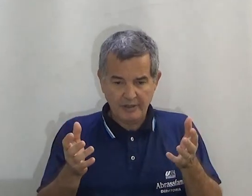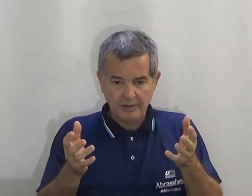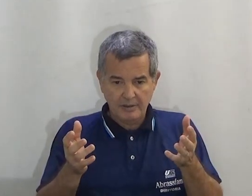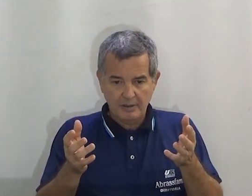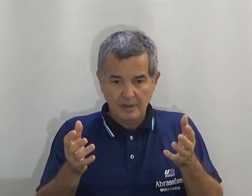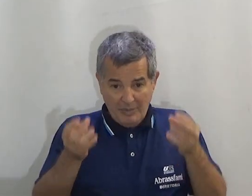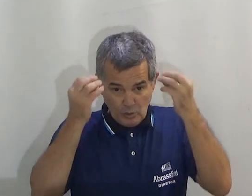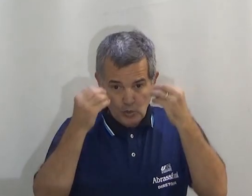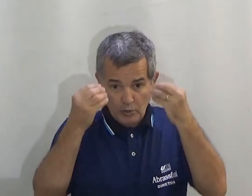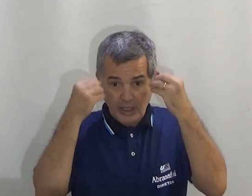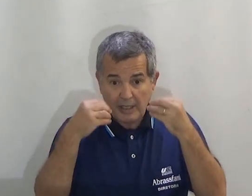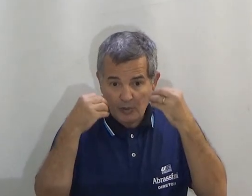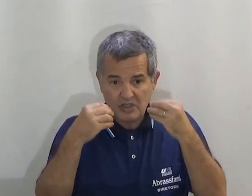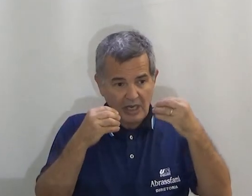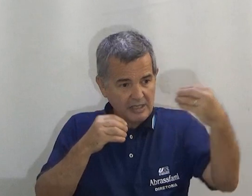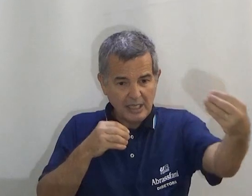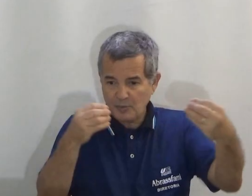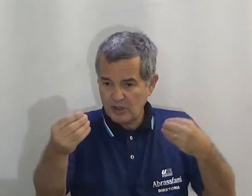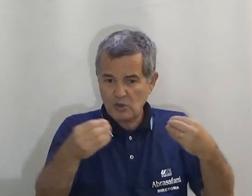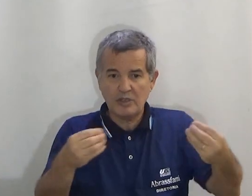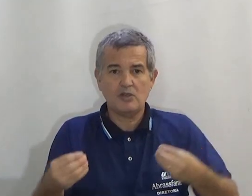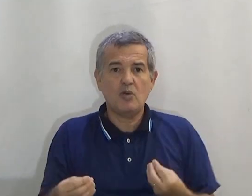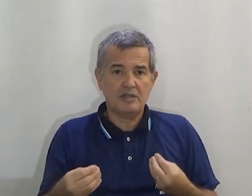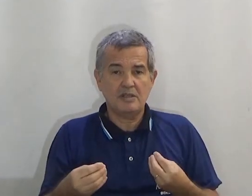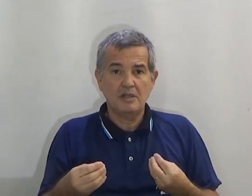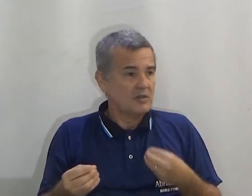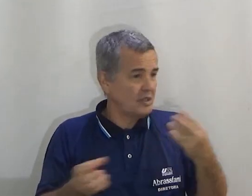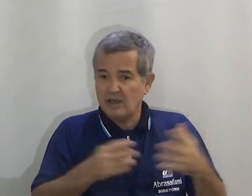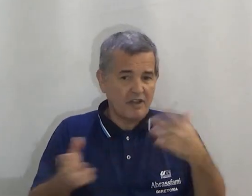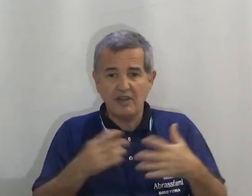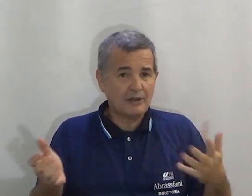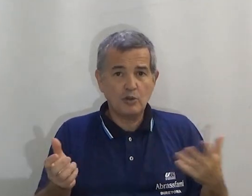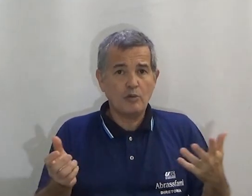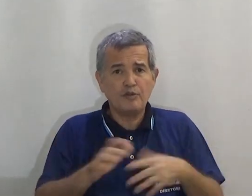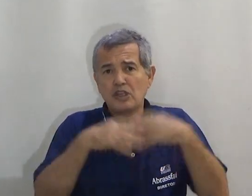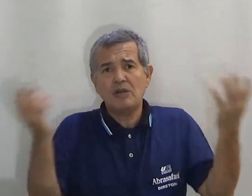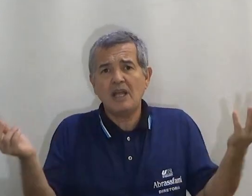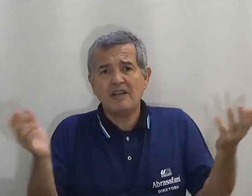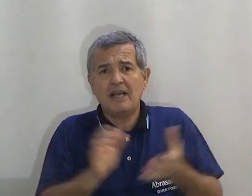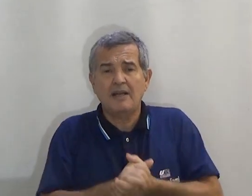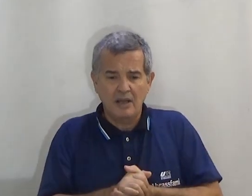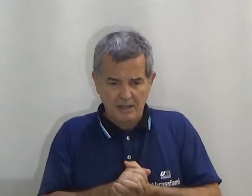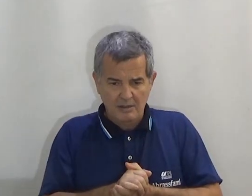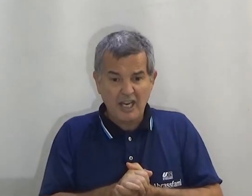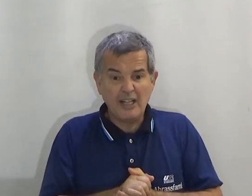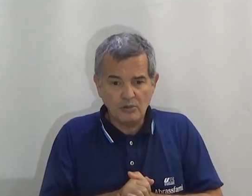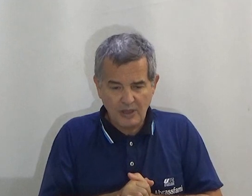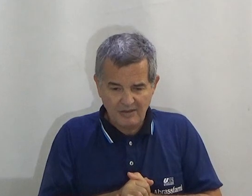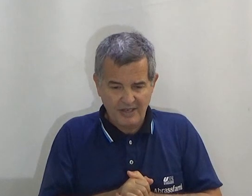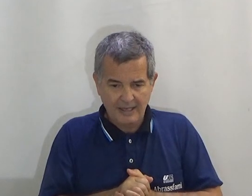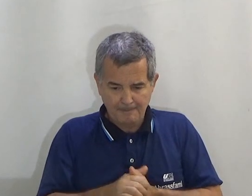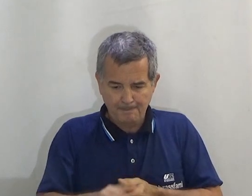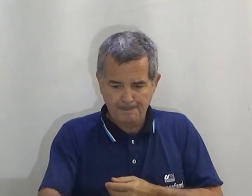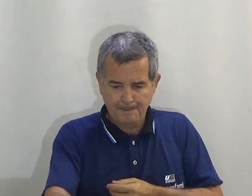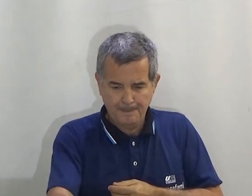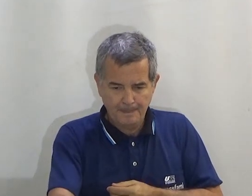crime. Mas o surdo tem que ter consciência. E das posições das coisas. Senão ele vai ficar todo confundido. ninguém vai dar crédito no que